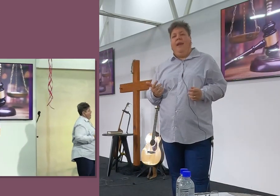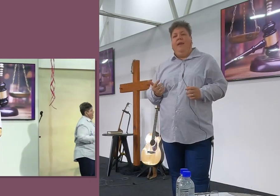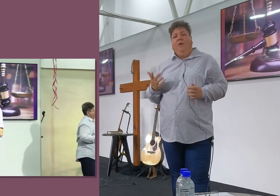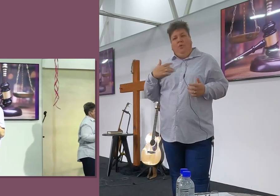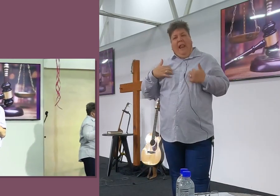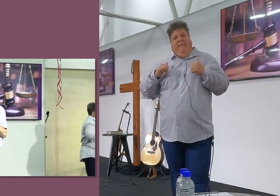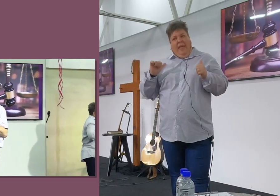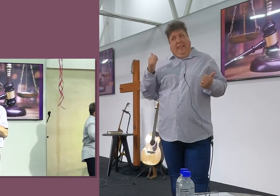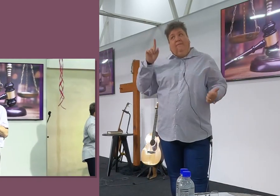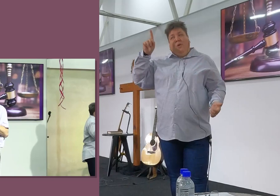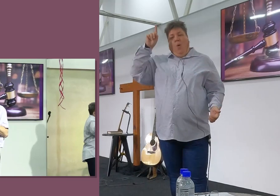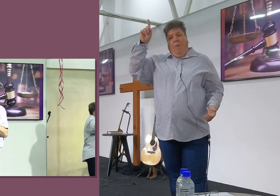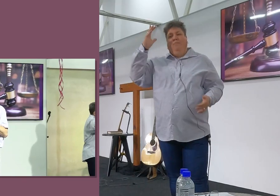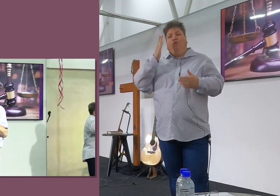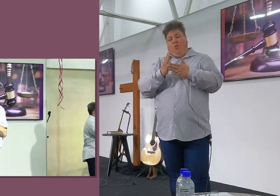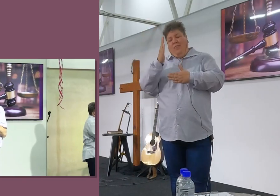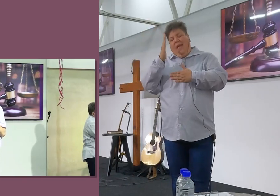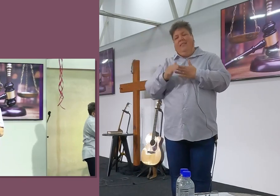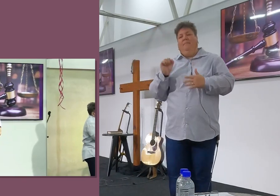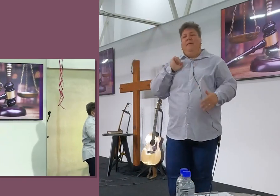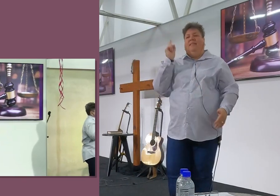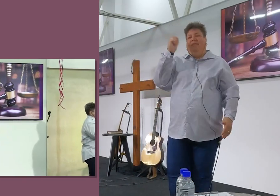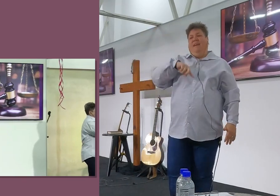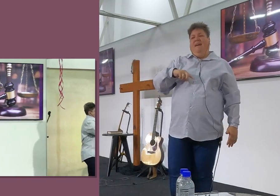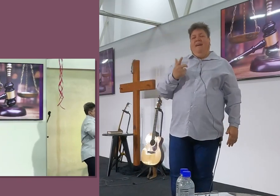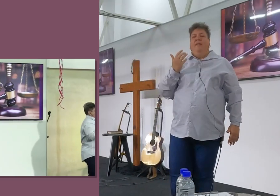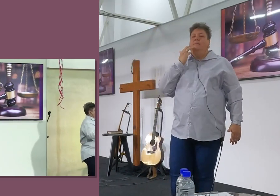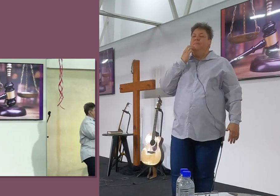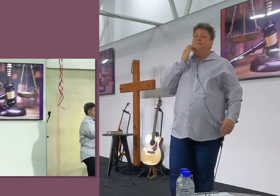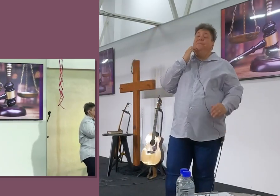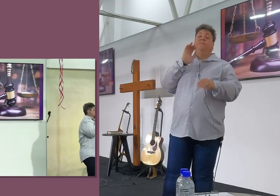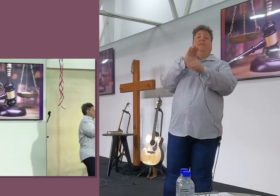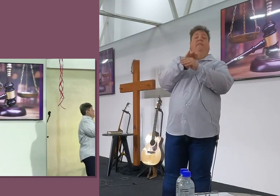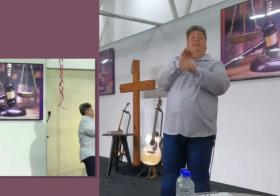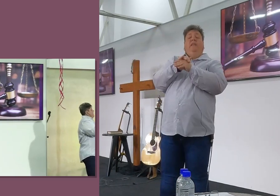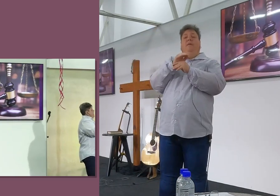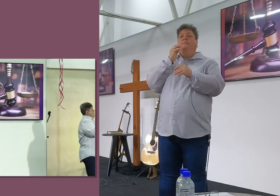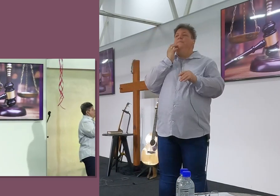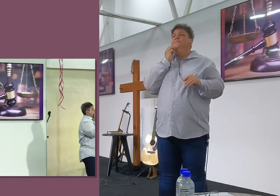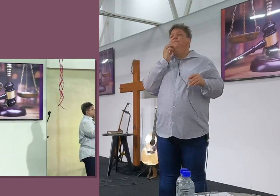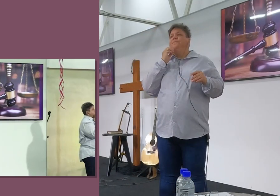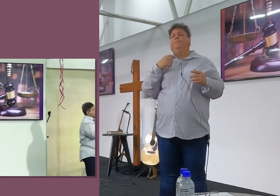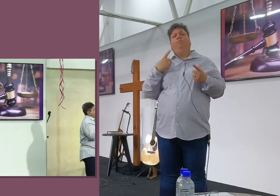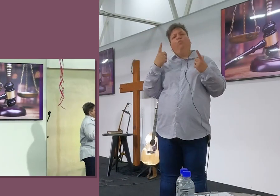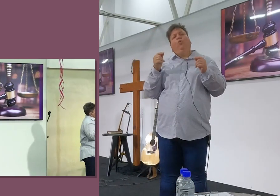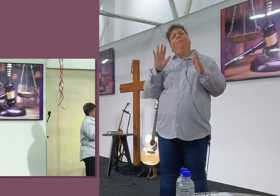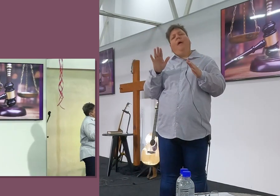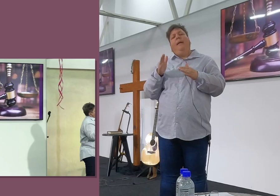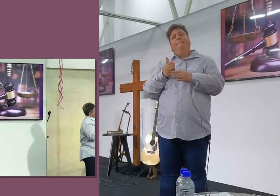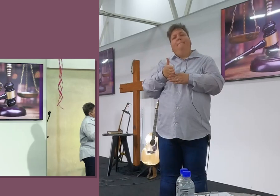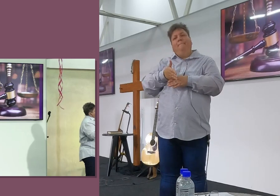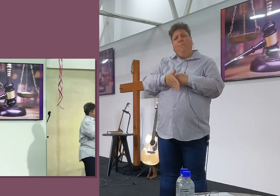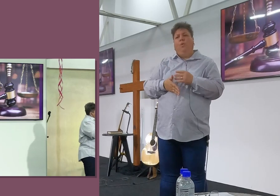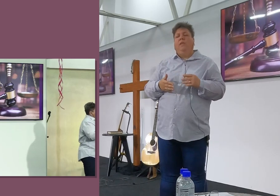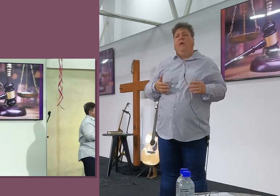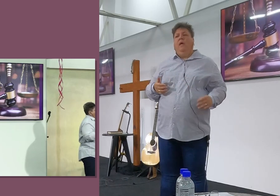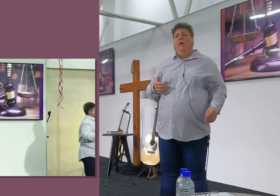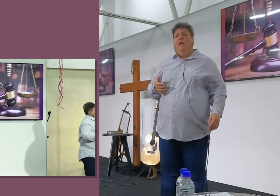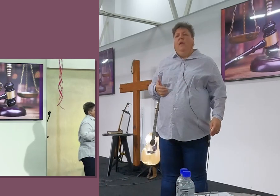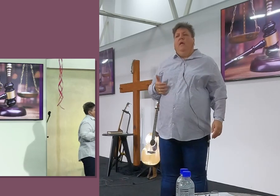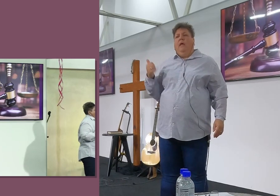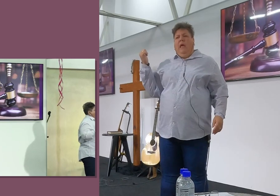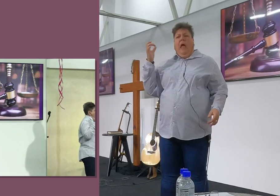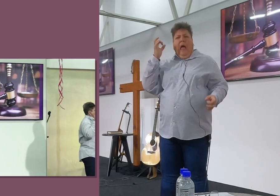Vir die heren te lewe, Tot aan die einde, Nou, Vrienden, Ek het nou baie moeite gedoen, Om, Dit te klink, Asof ek baie